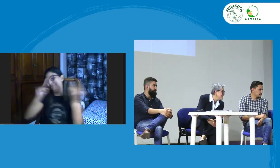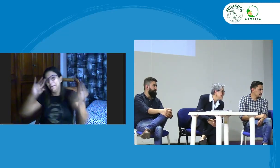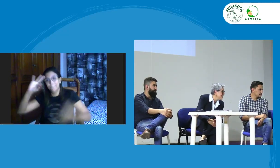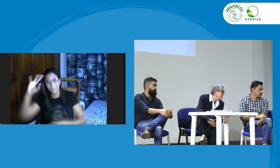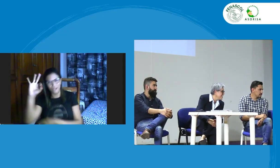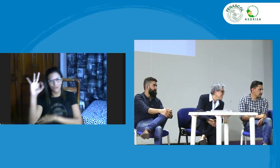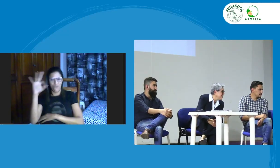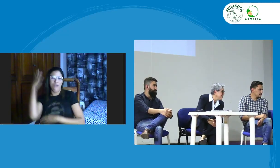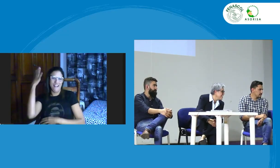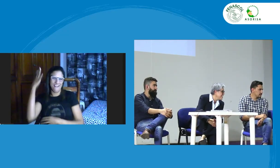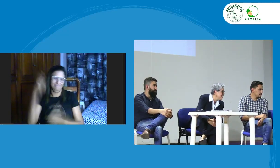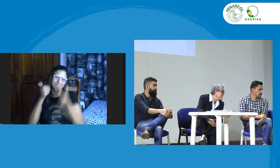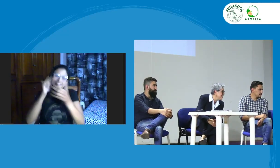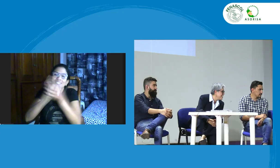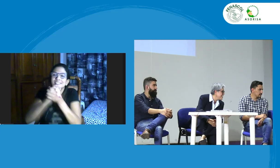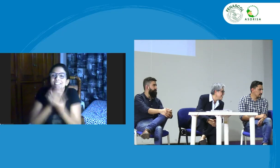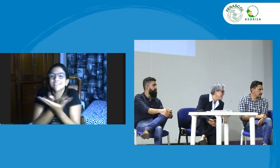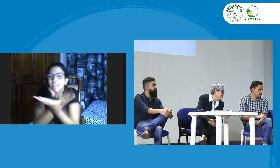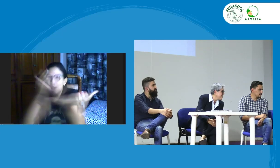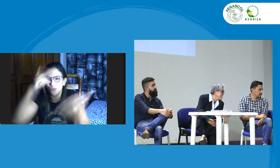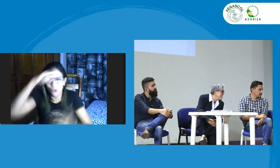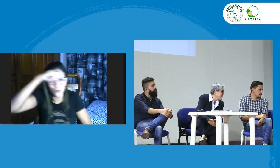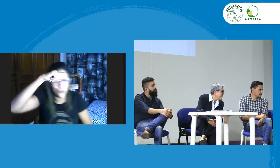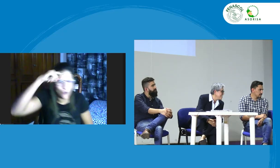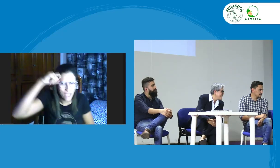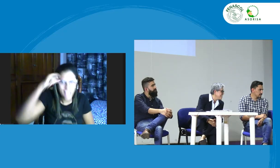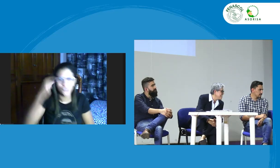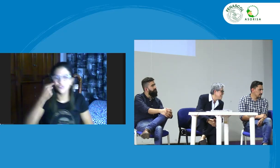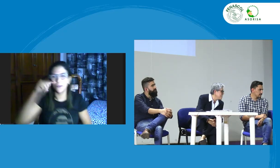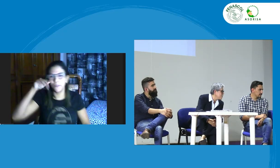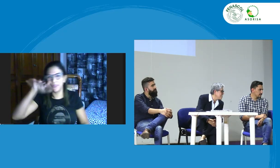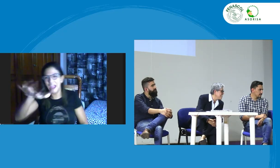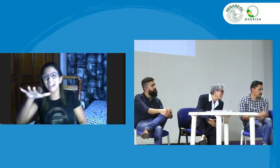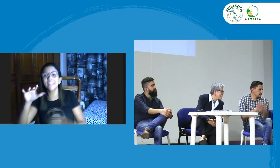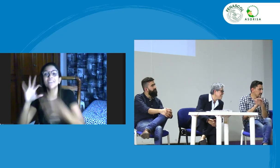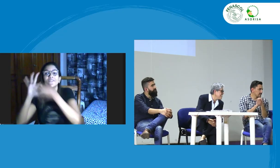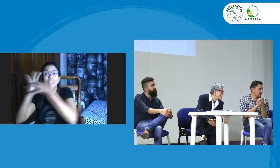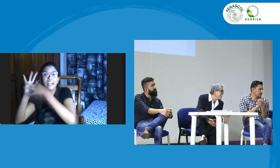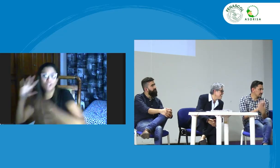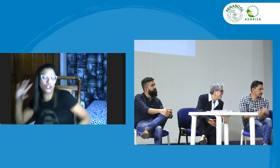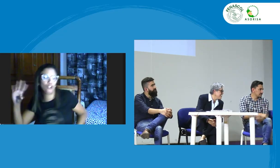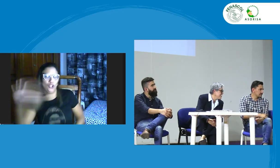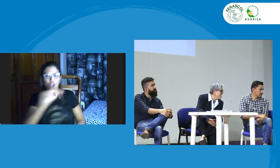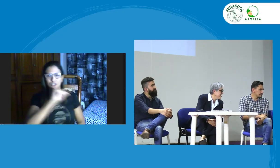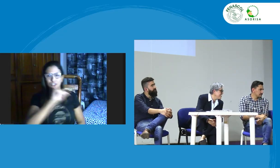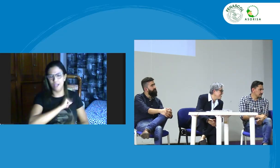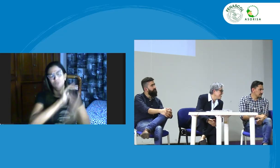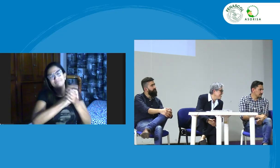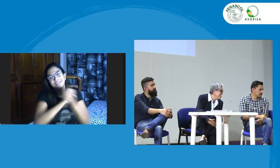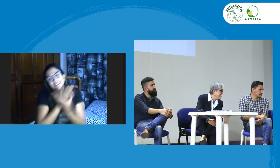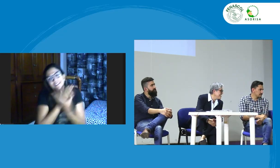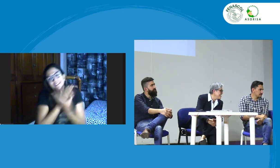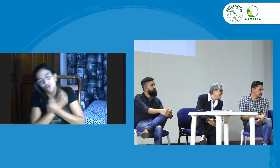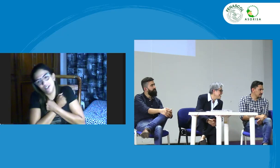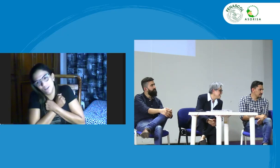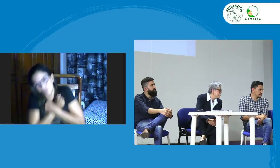y ahora desde la distancia de manera virtual un saludo a Giovanni a Luzmari y a todos los de